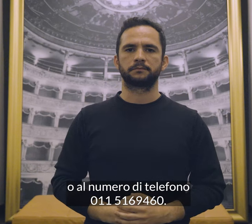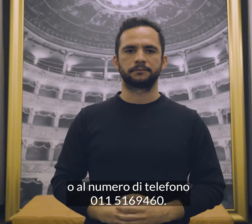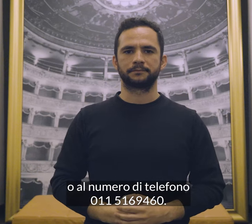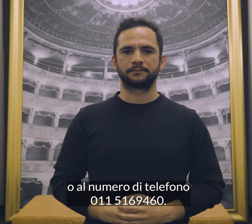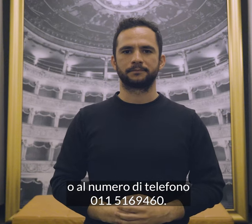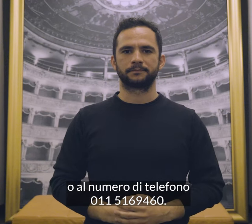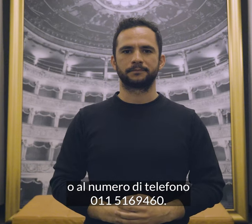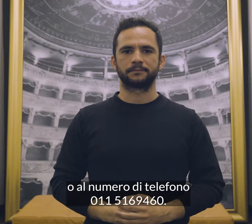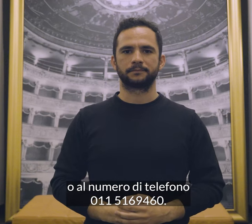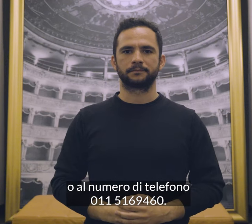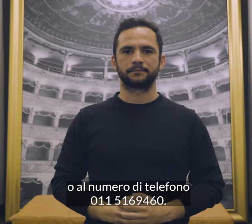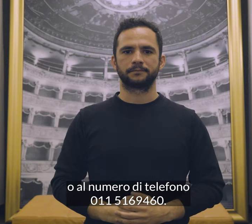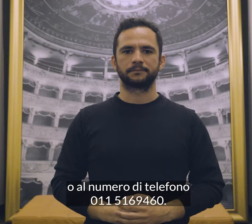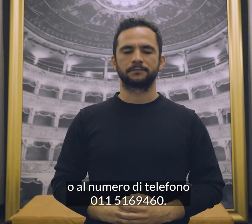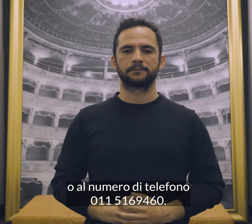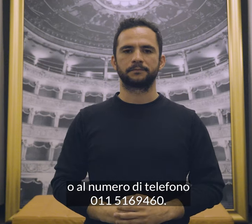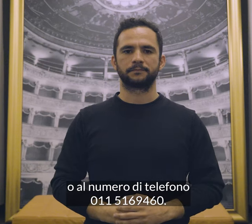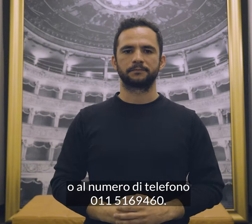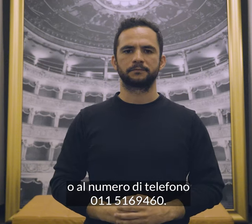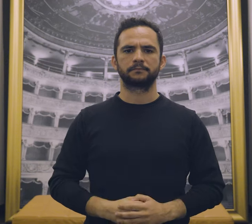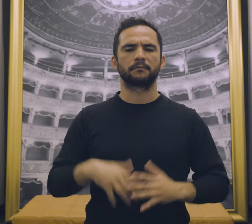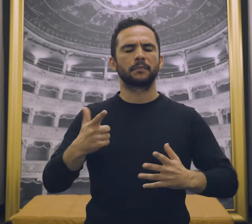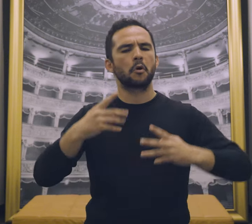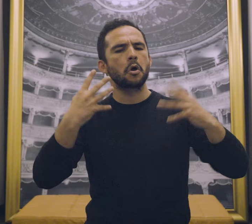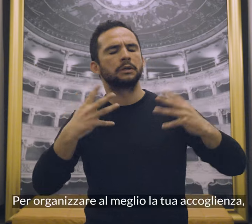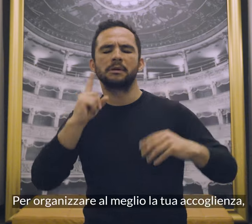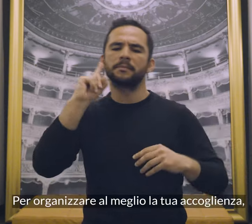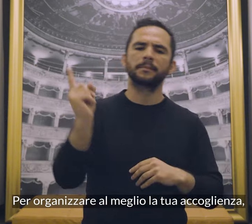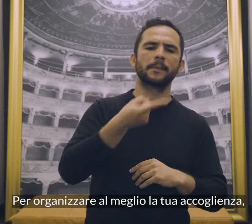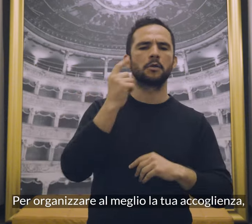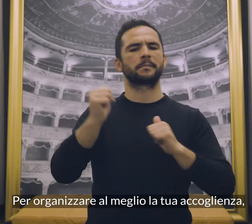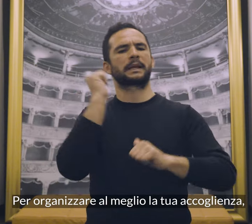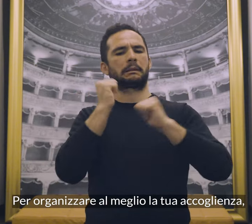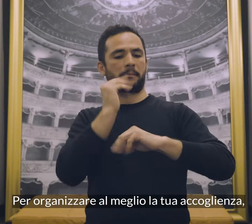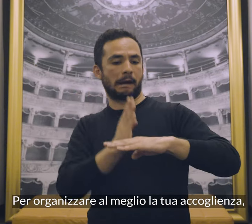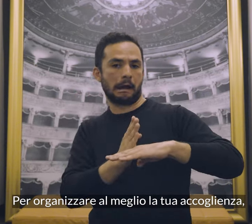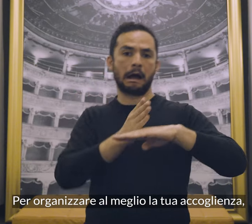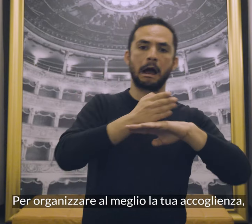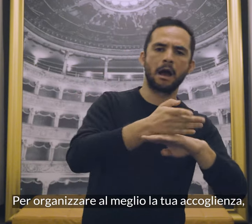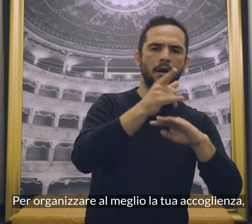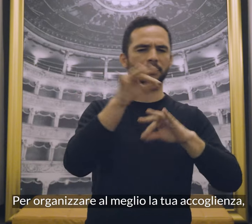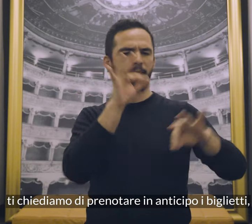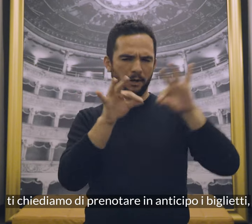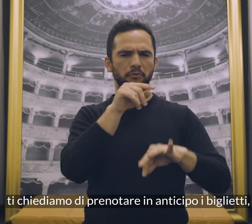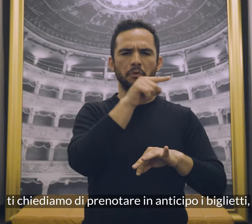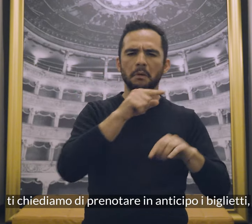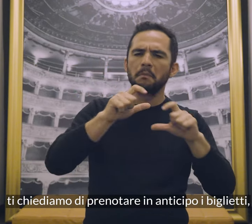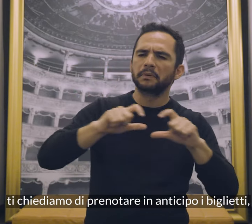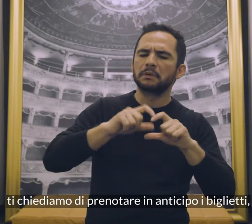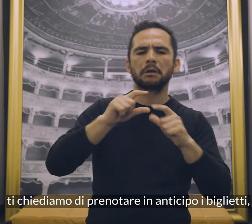-5169-460. Per organizzare al meglio la tua accoglienza ti chiediamo di prenotare in